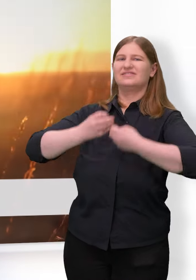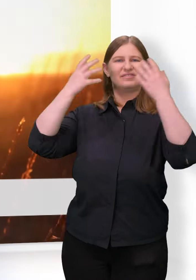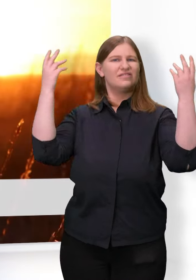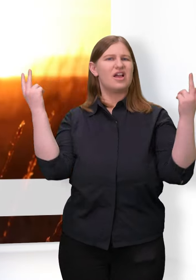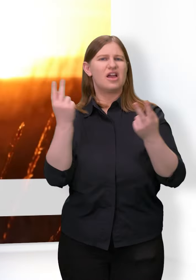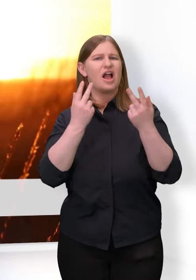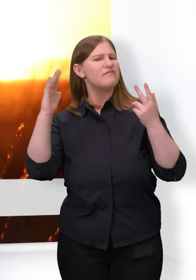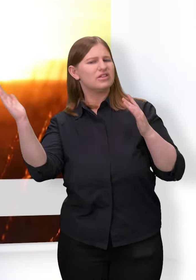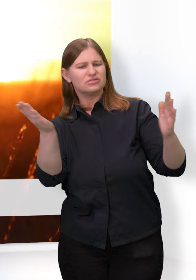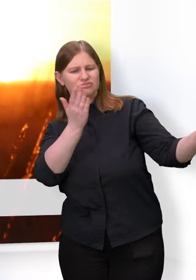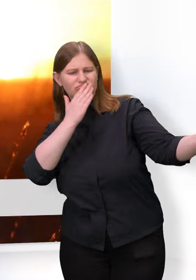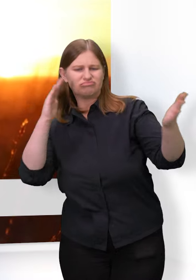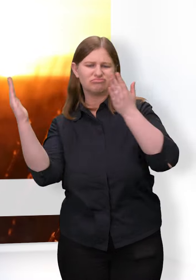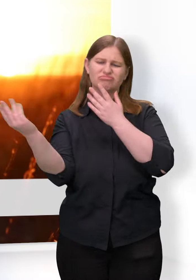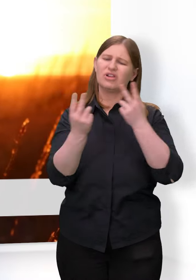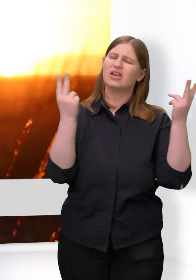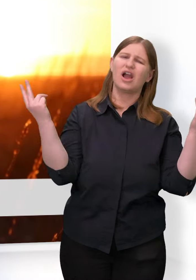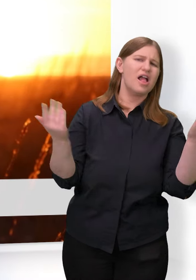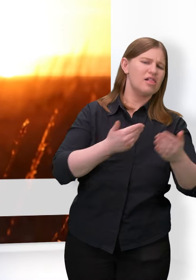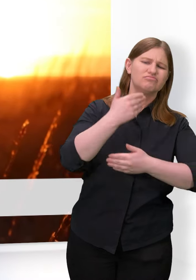Vaters und des Heiligen Geistes.